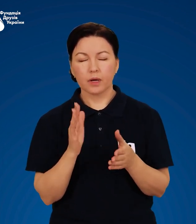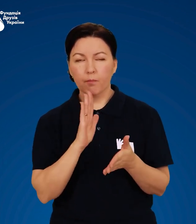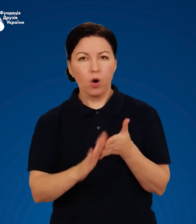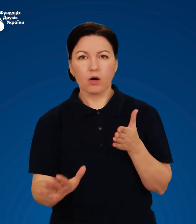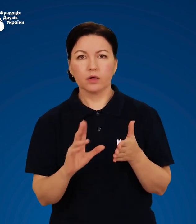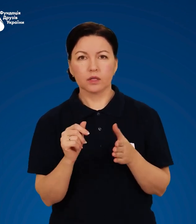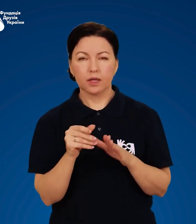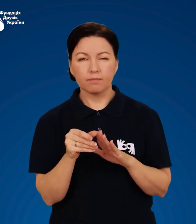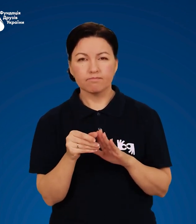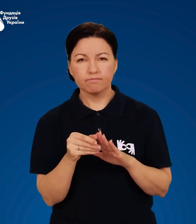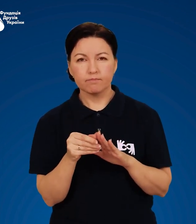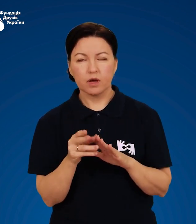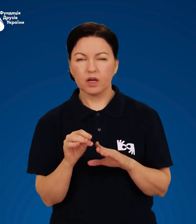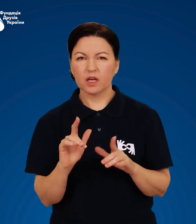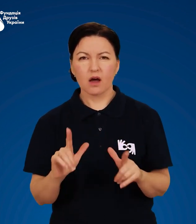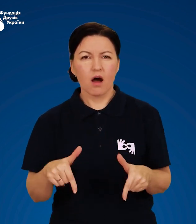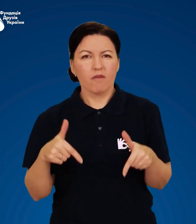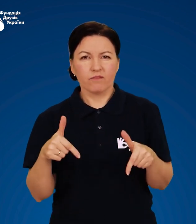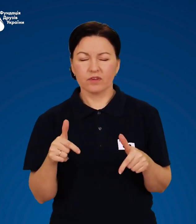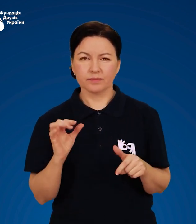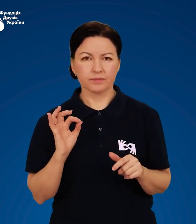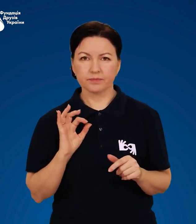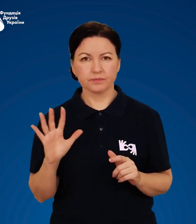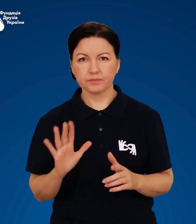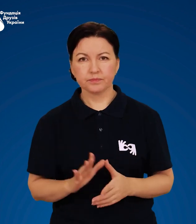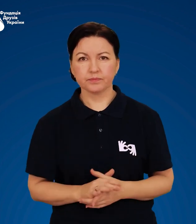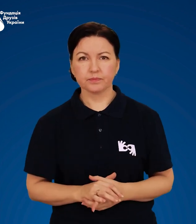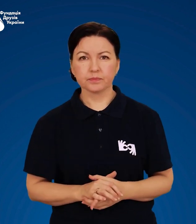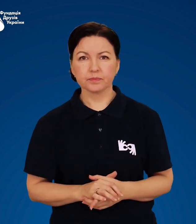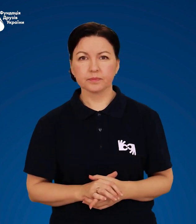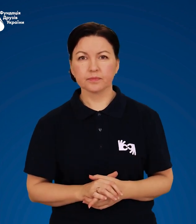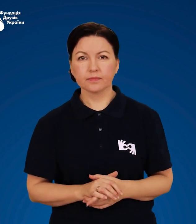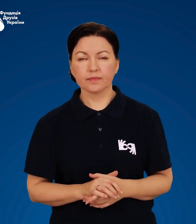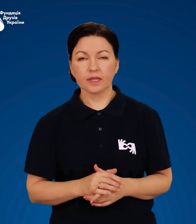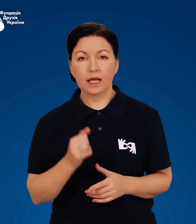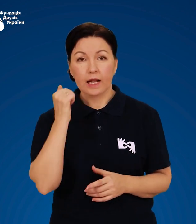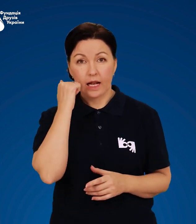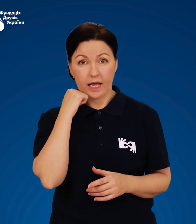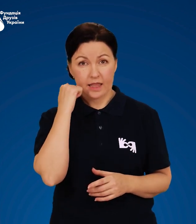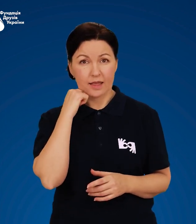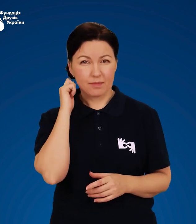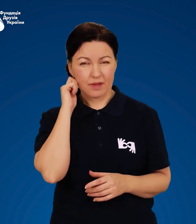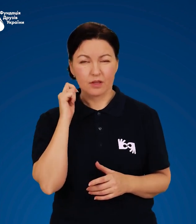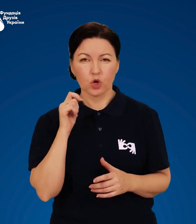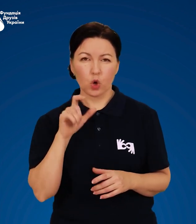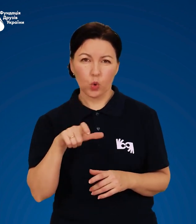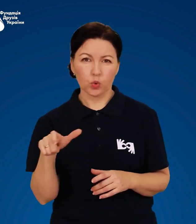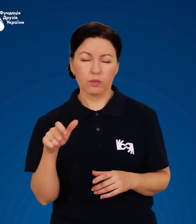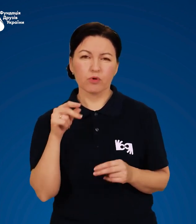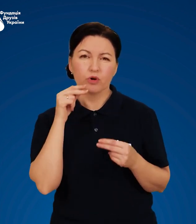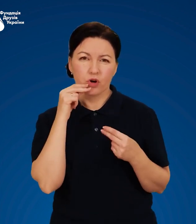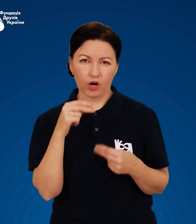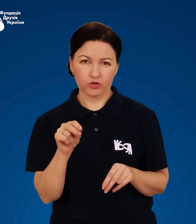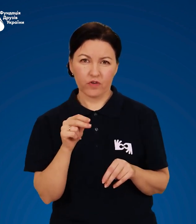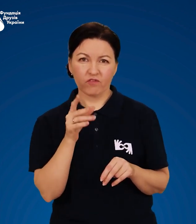основи та без високих підборів. Літнім людям краще в слизькі дні